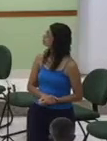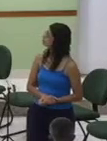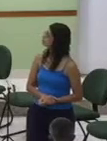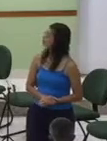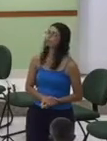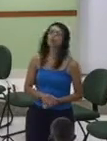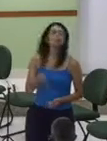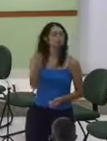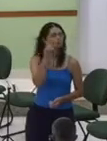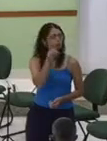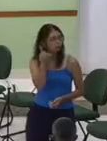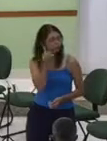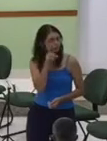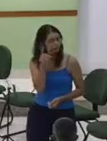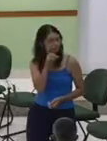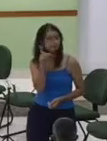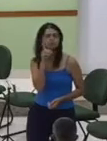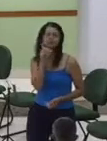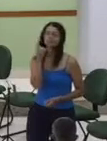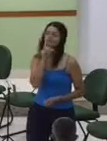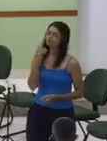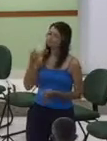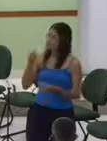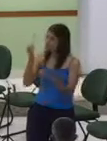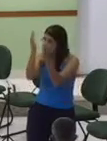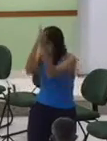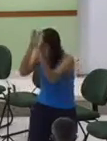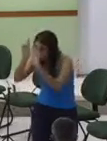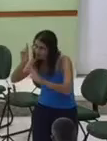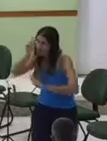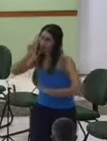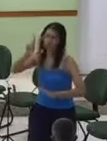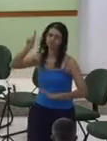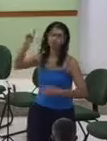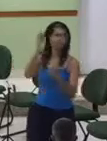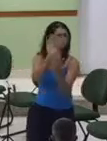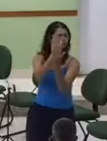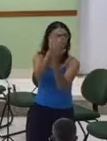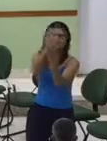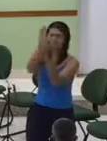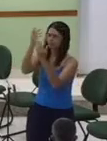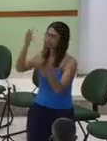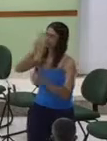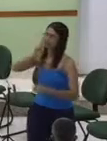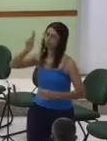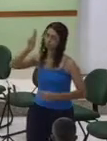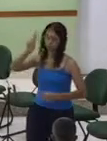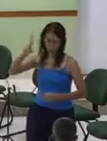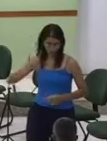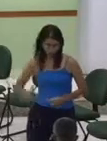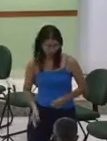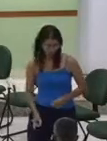todos os dias te bendirei e louvarei o teu nome para todo o sempre